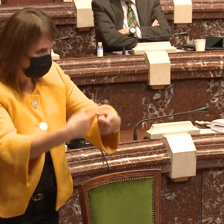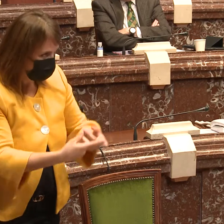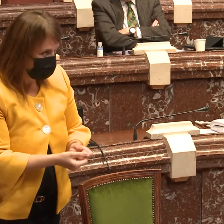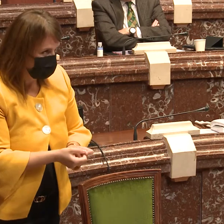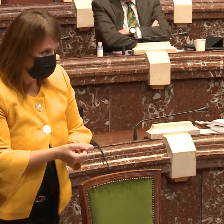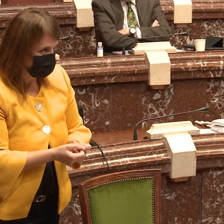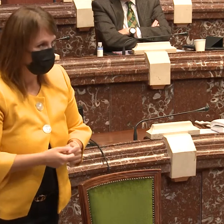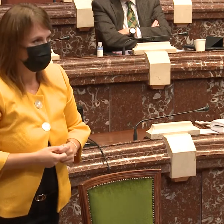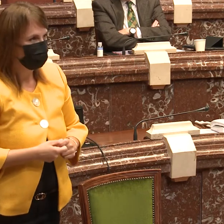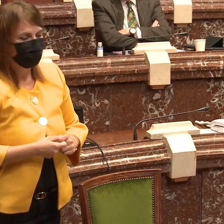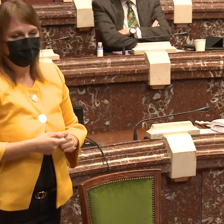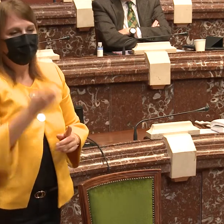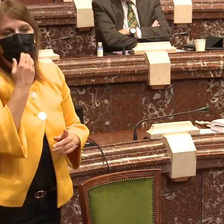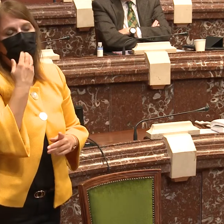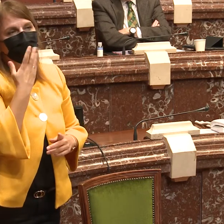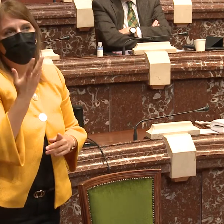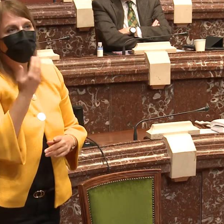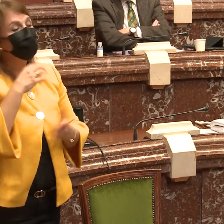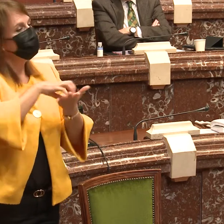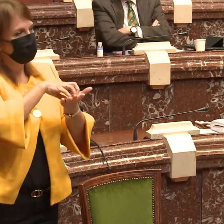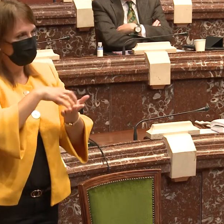y problemas, pues, del día a día.